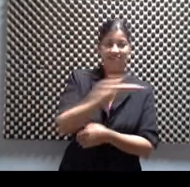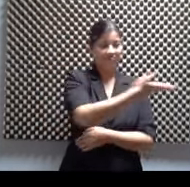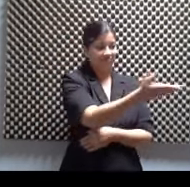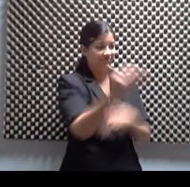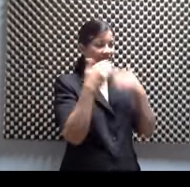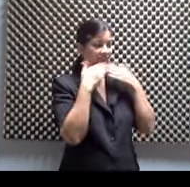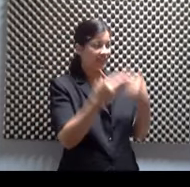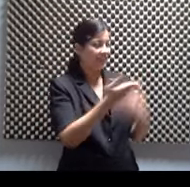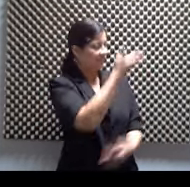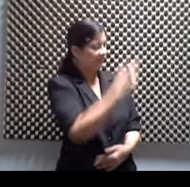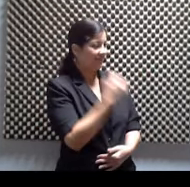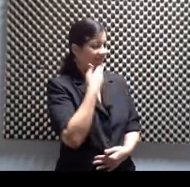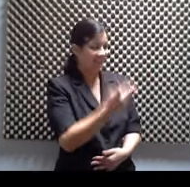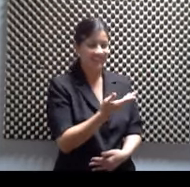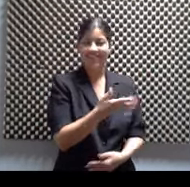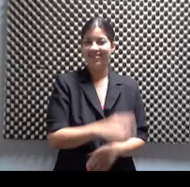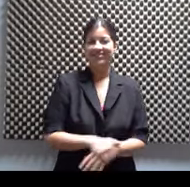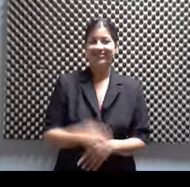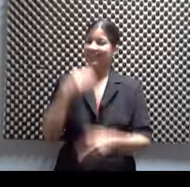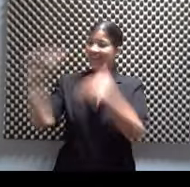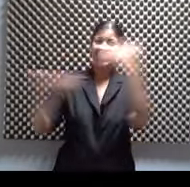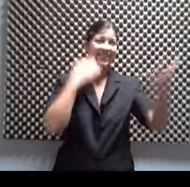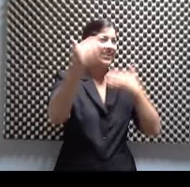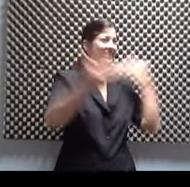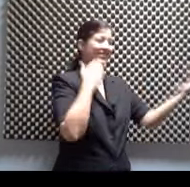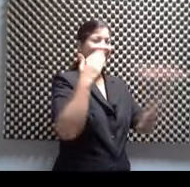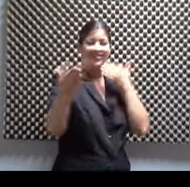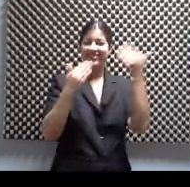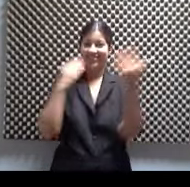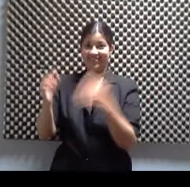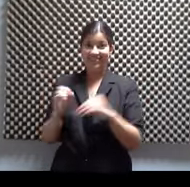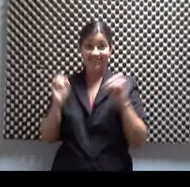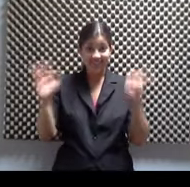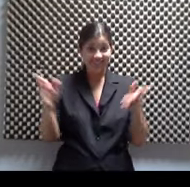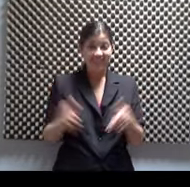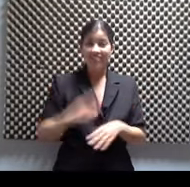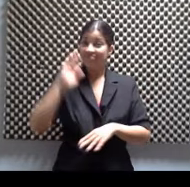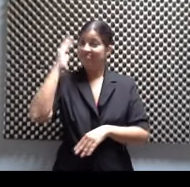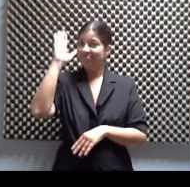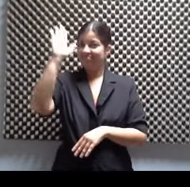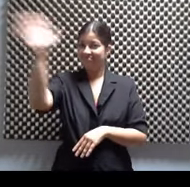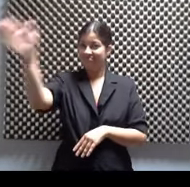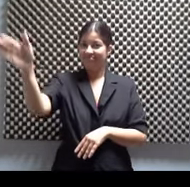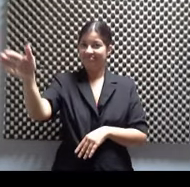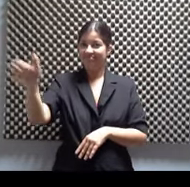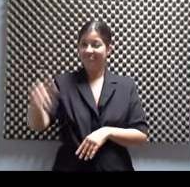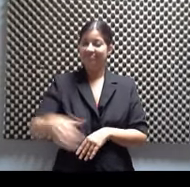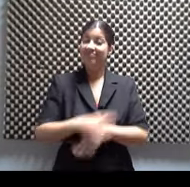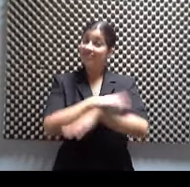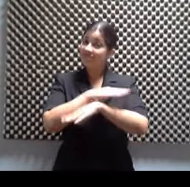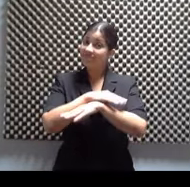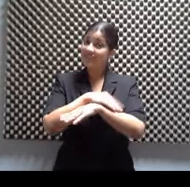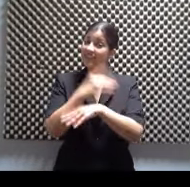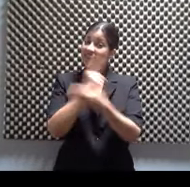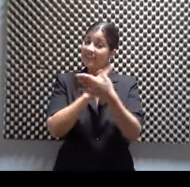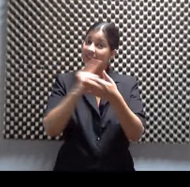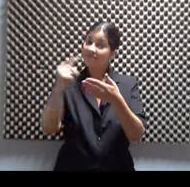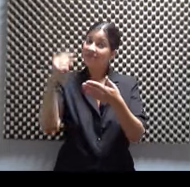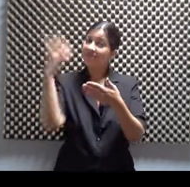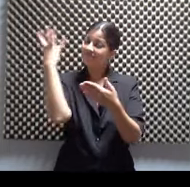Adriana. Ay, muchas gracias. Igual. Gracias a todo el mundo. Nos vemos, pórtense bien. Linda semana. Digan adiós. Adiós. Nos vemos la